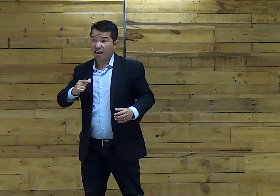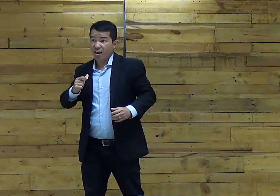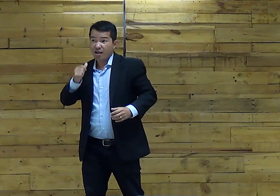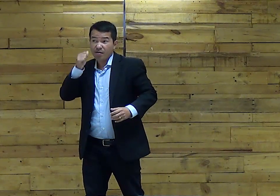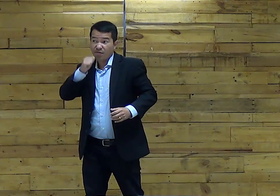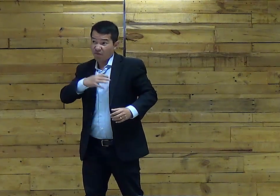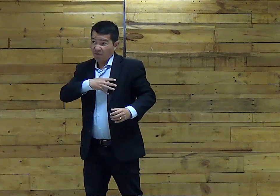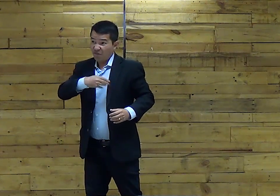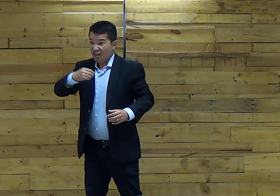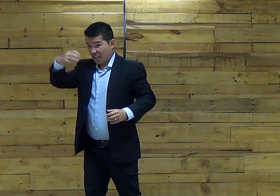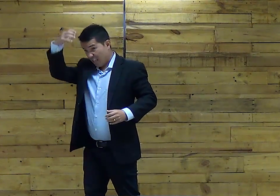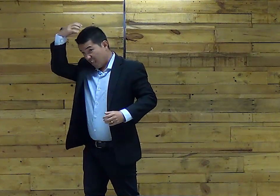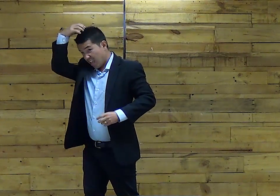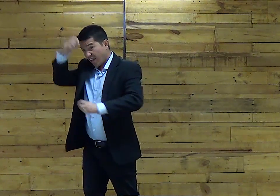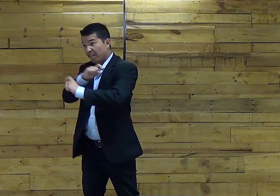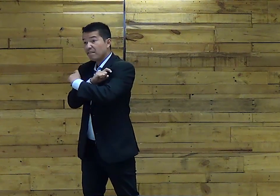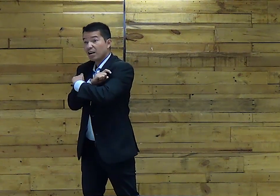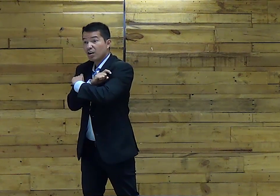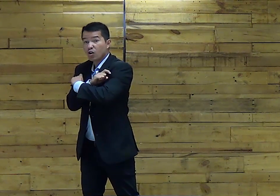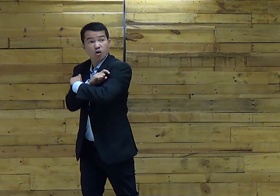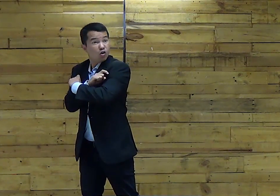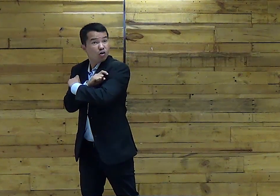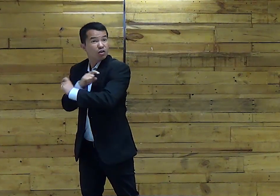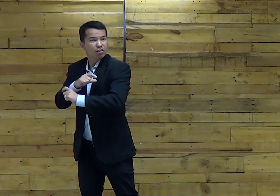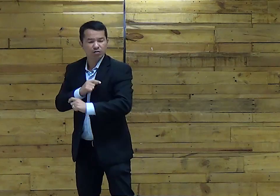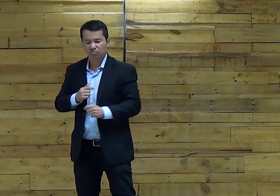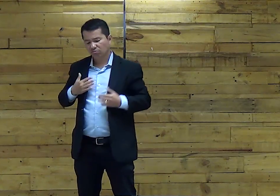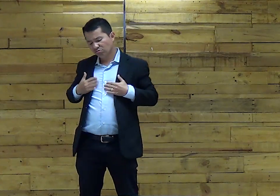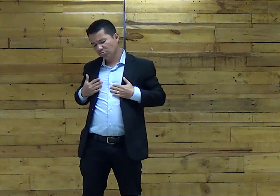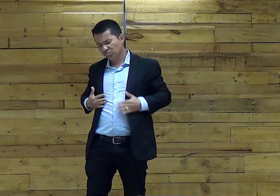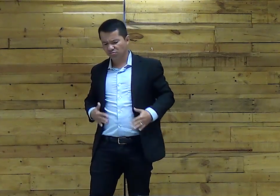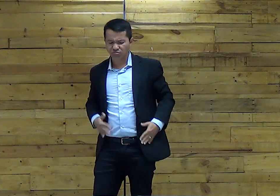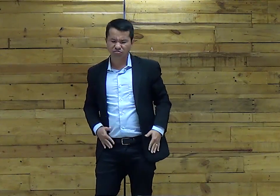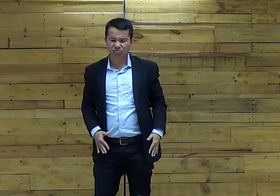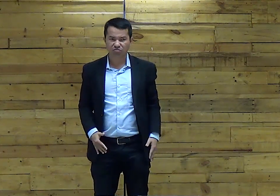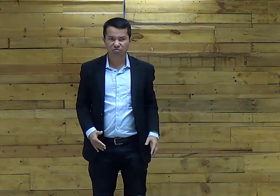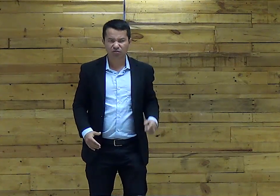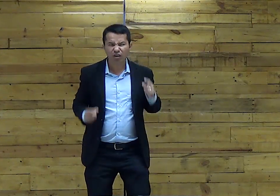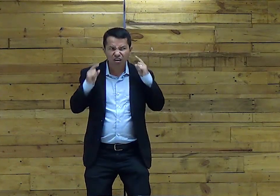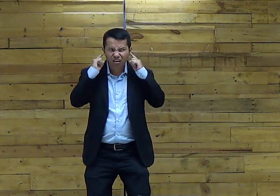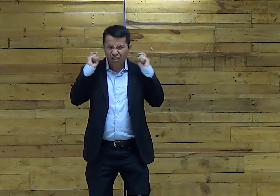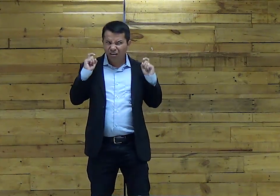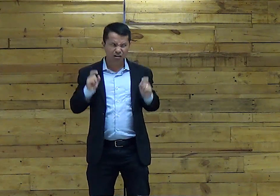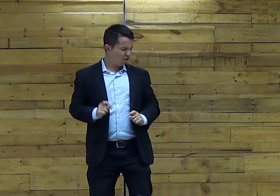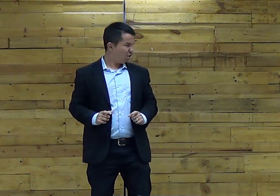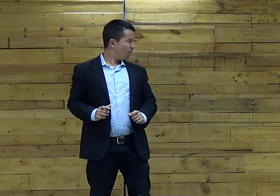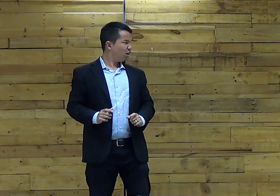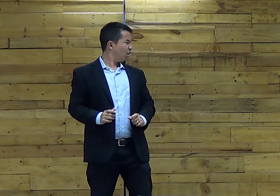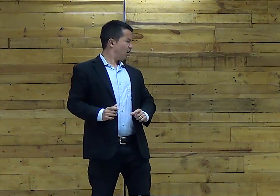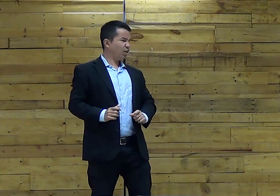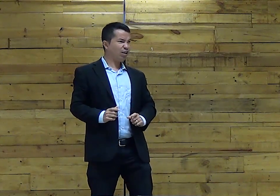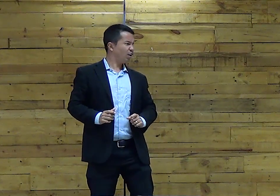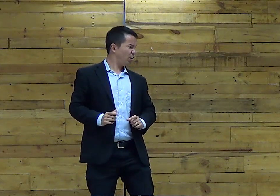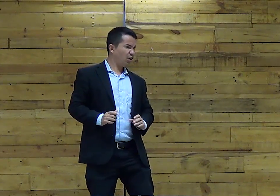Foi Até que a Filha do faraó Estava se lavando E ouviu